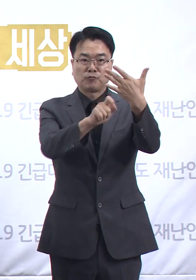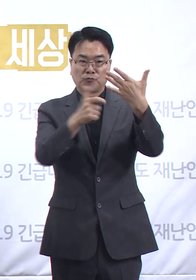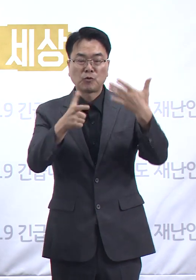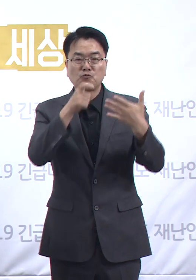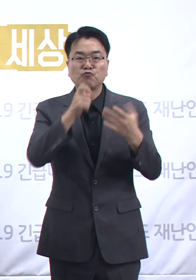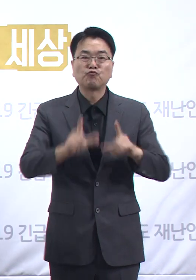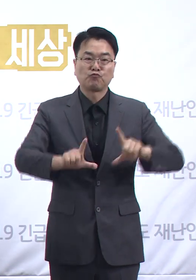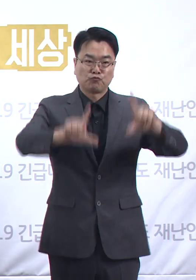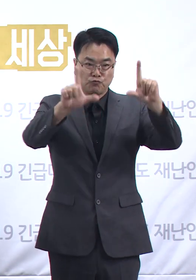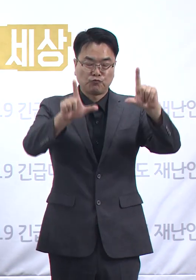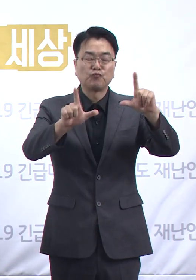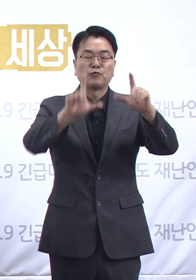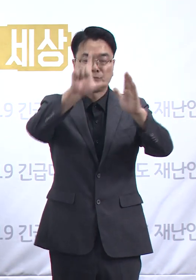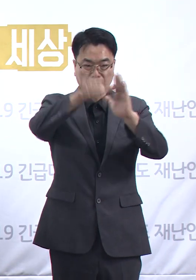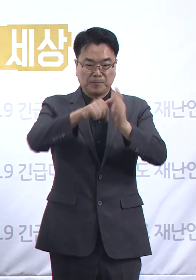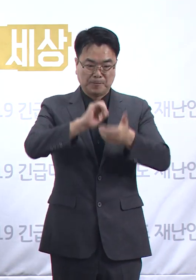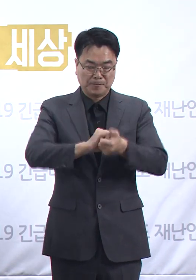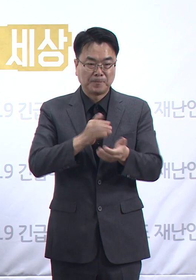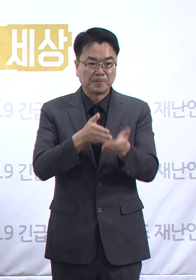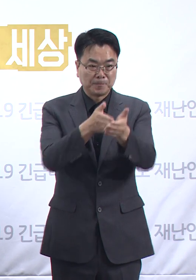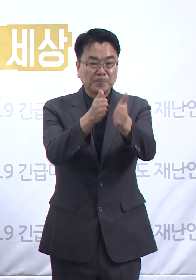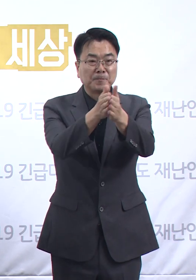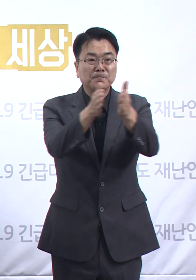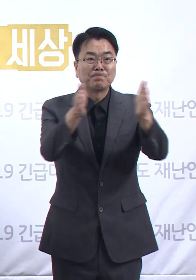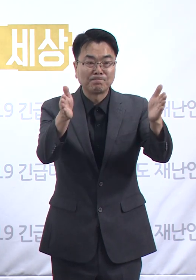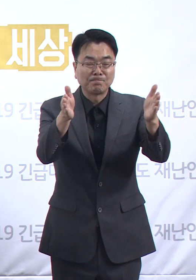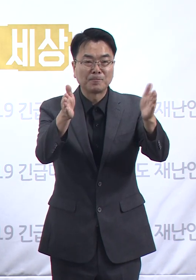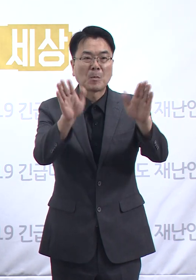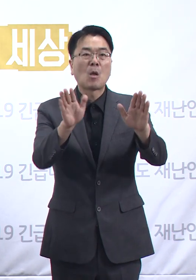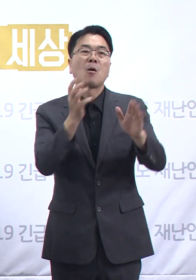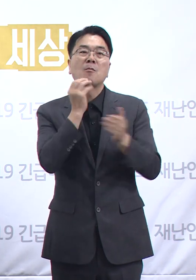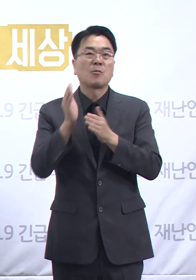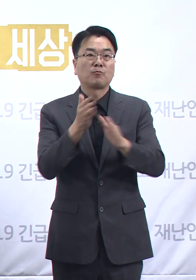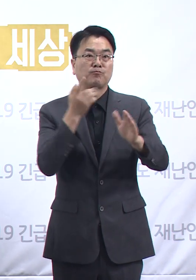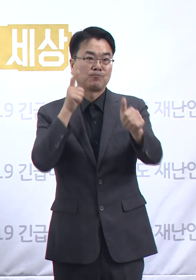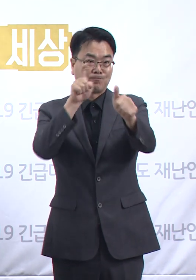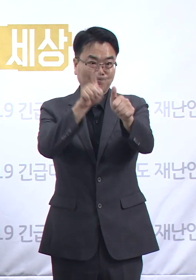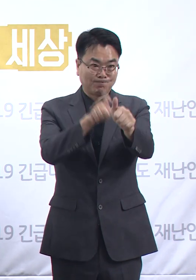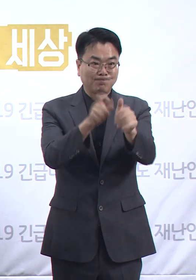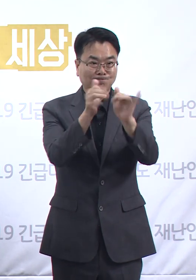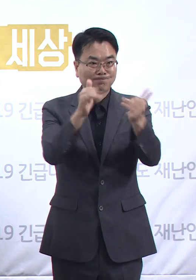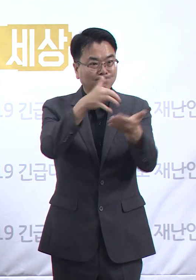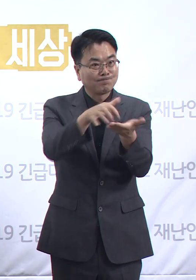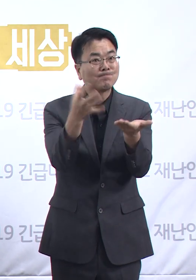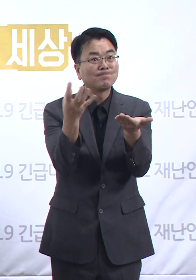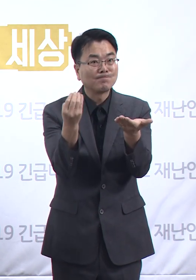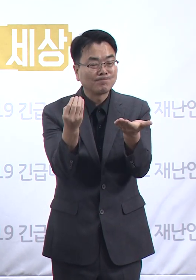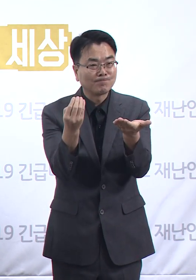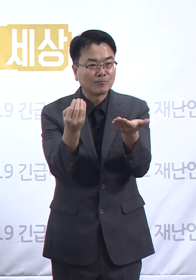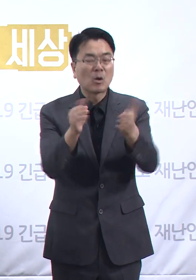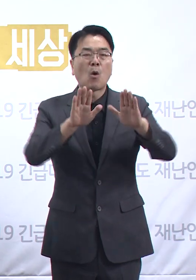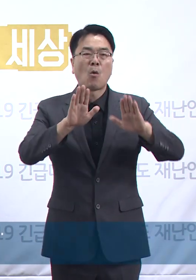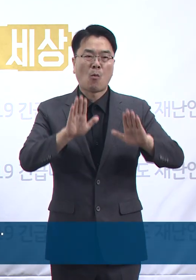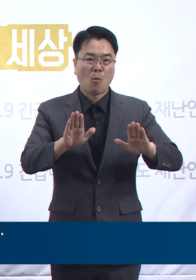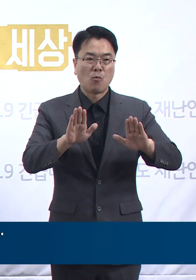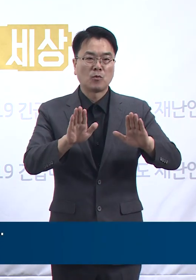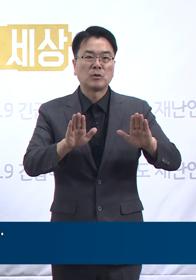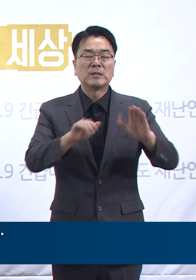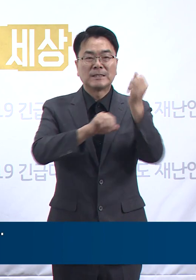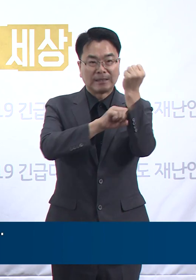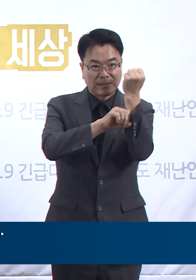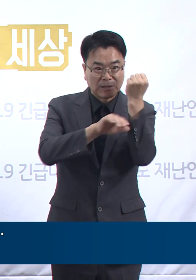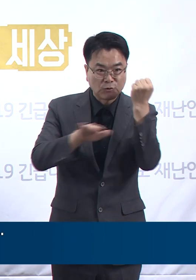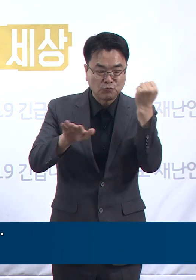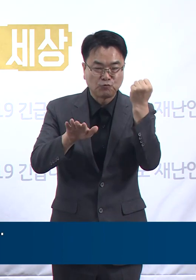대응 관련 정례 기자회견을 시작하겠습니다. 경기도 확진자 발생 현황입니다. 9월 16일 0시 기준